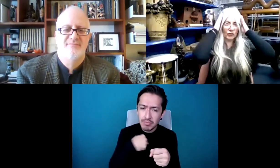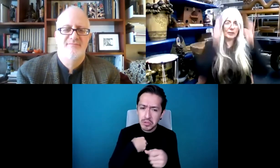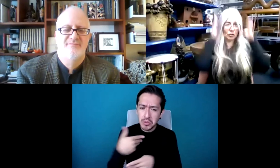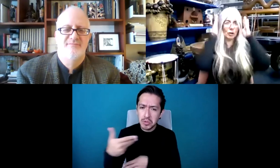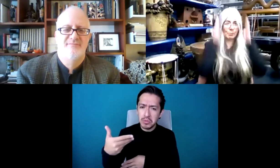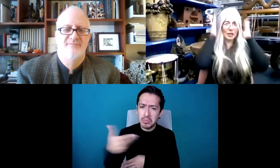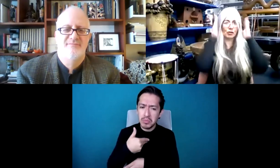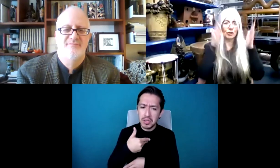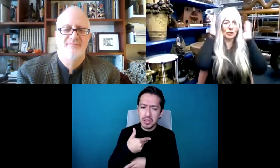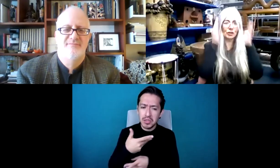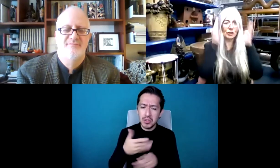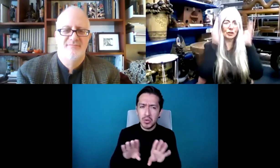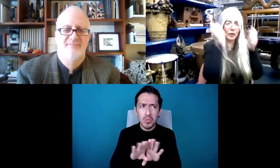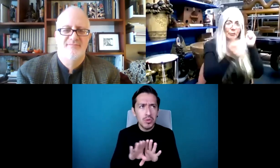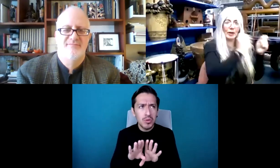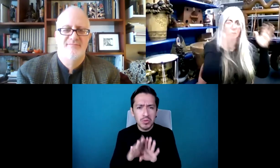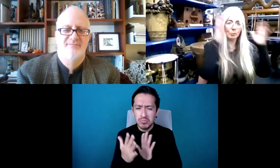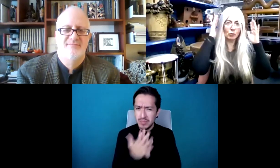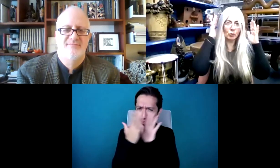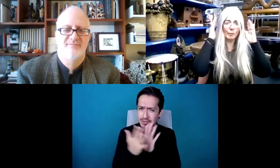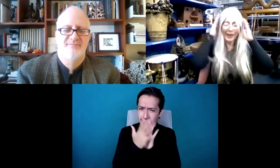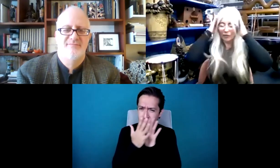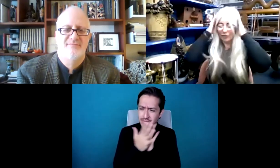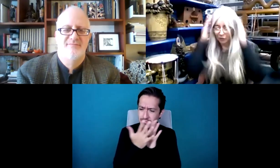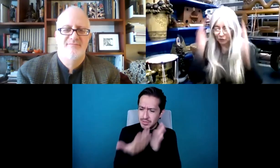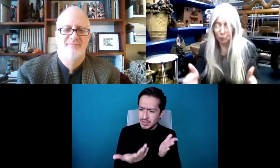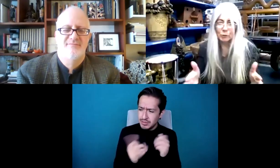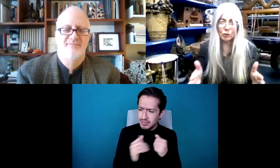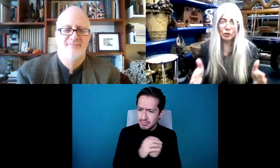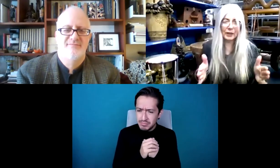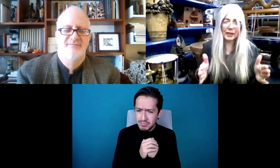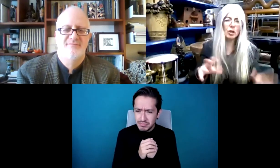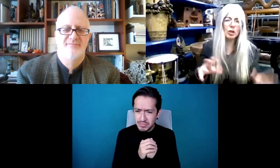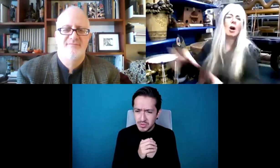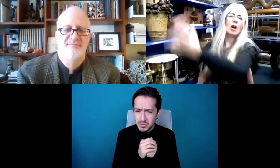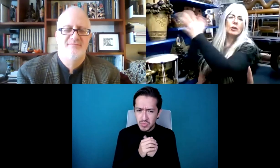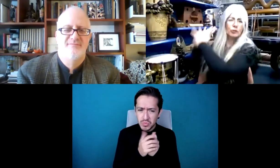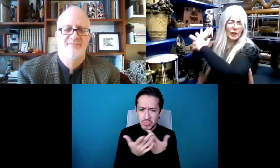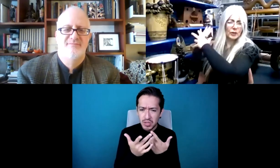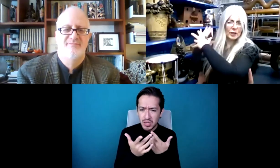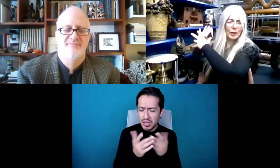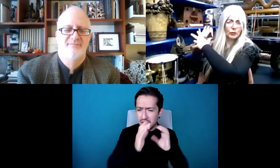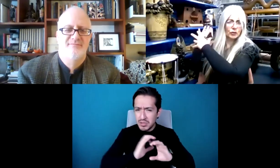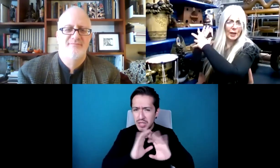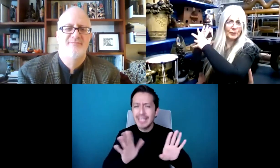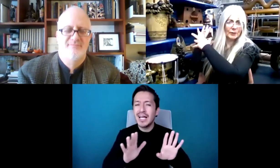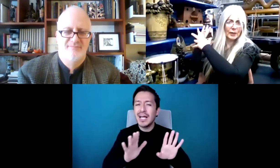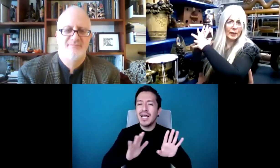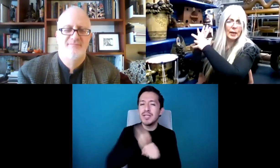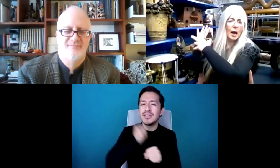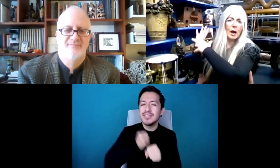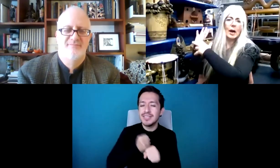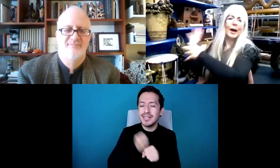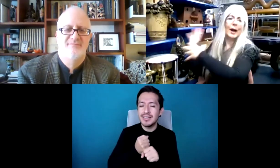de algo con una pieza que digo, ay, ya practiqué esto, esto es lo que voy a